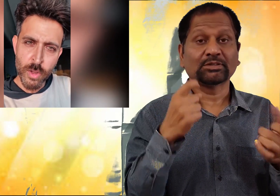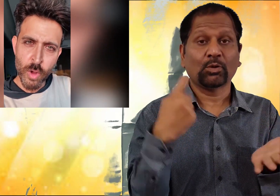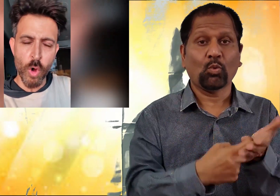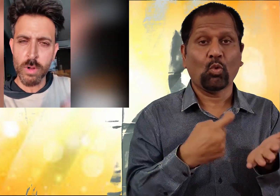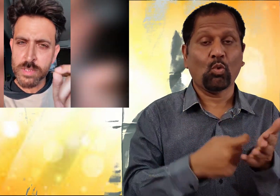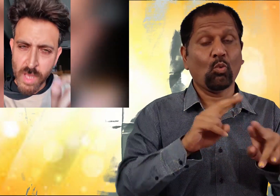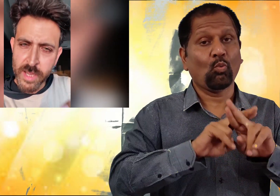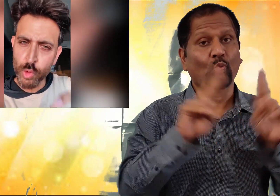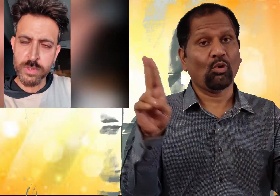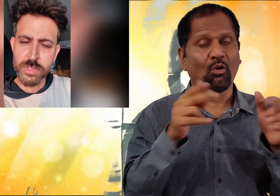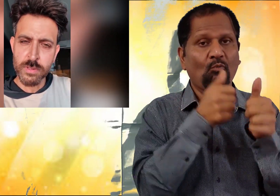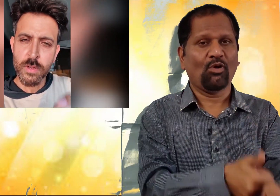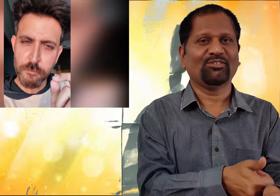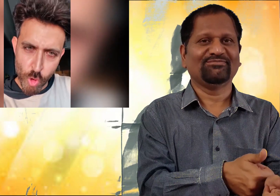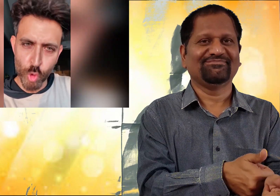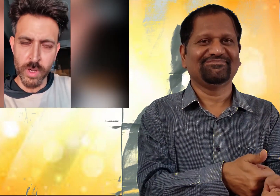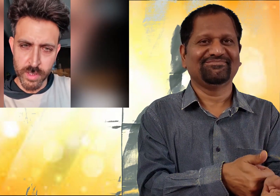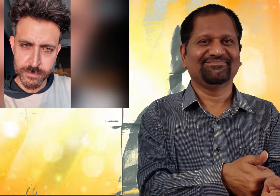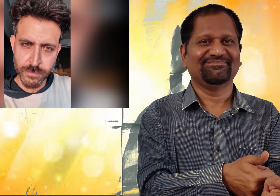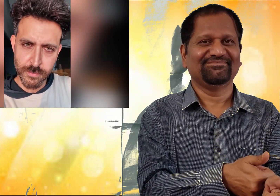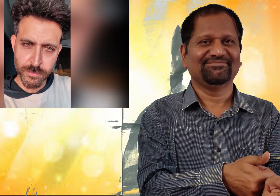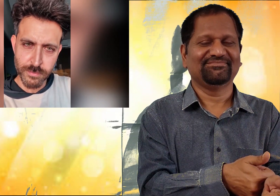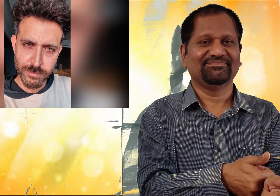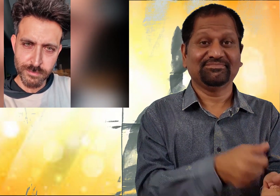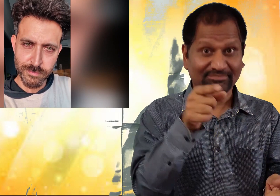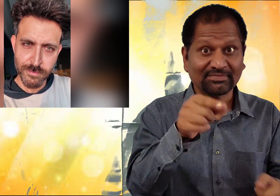और सारे रूल्स फॉलो करेंगे